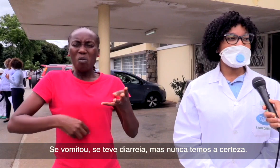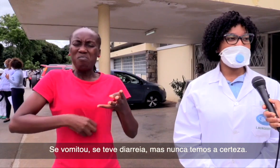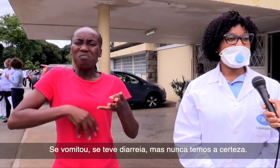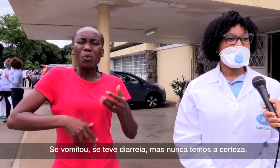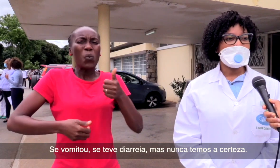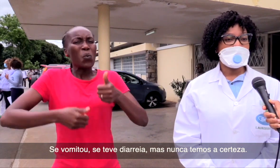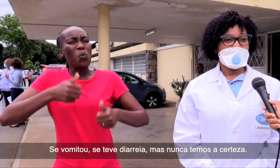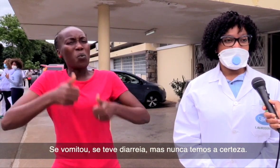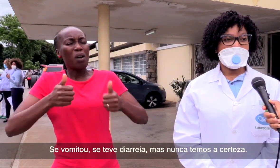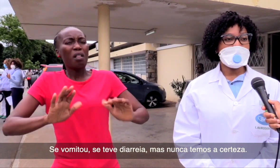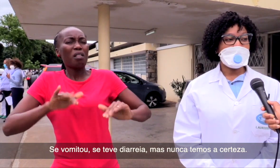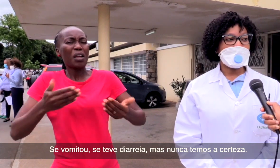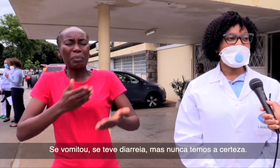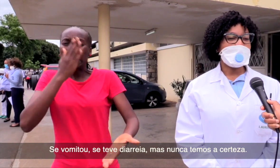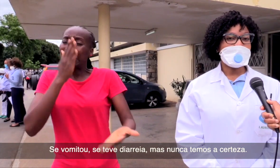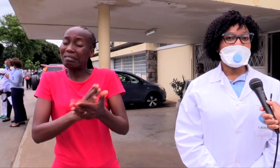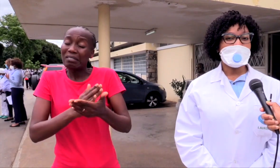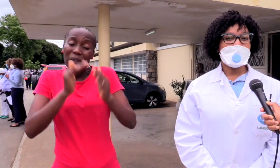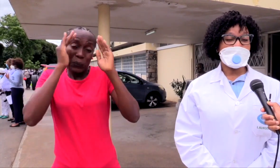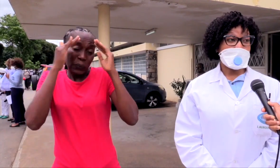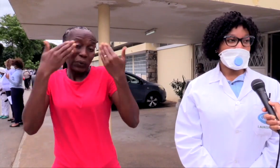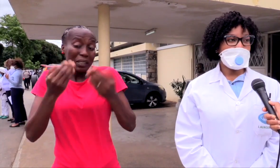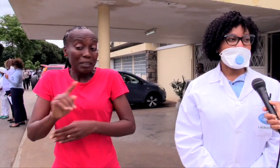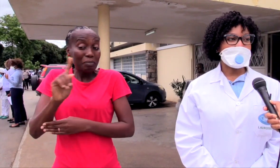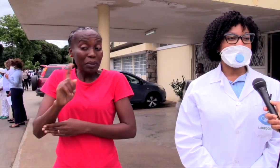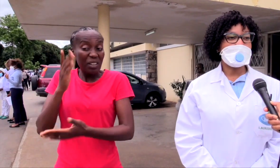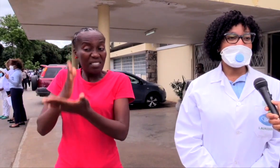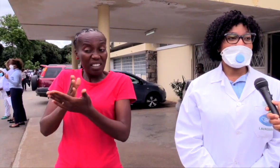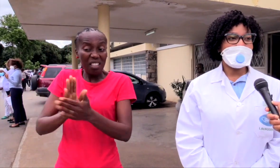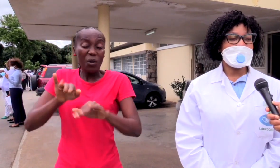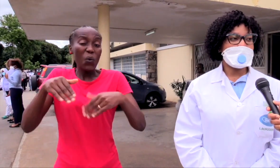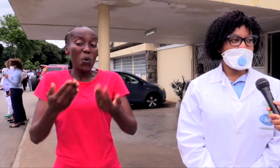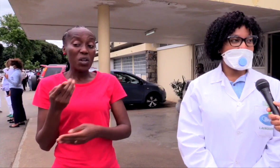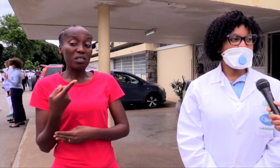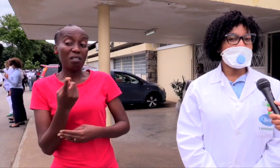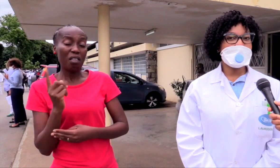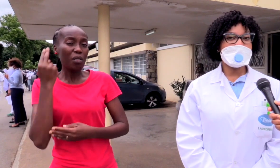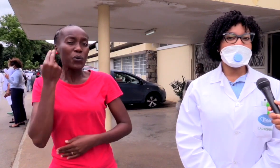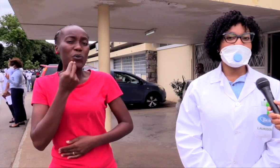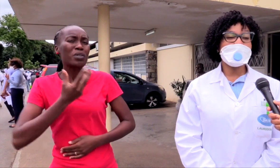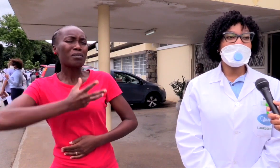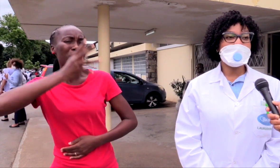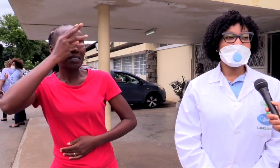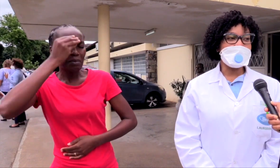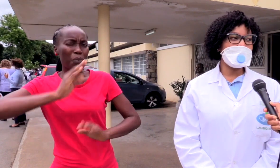se estamos a perguntar o correto, se ele está a entender e se aquilo que está a tentar